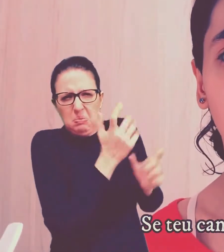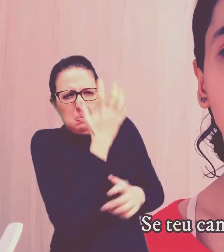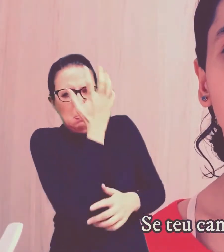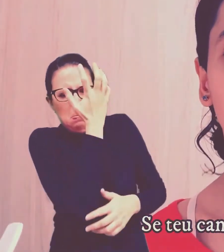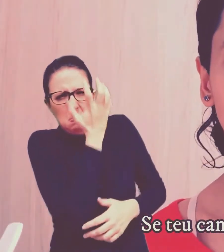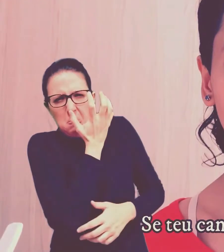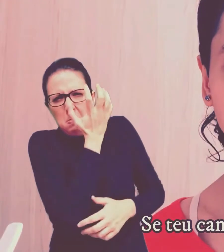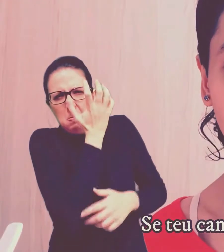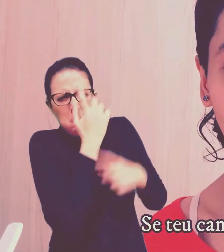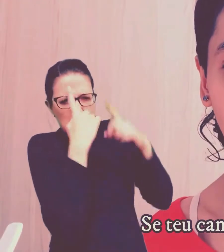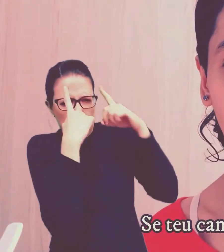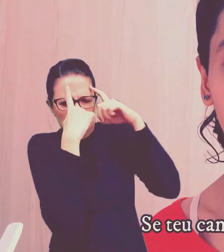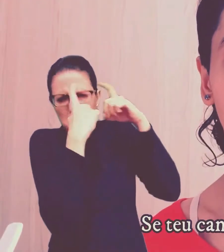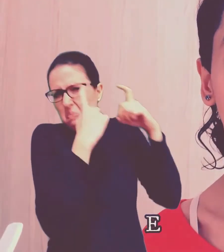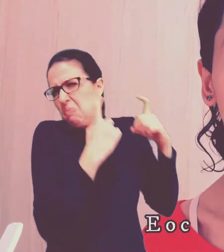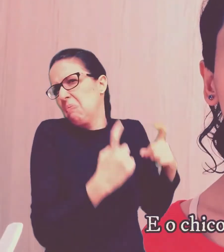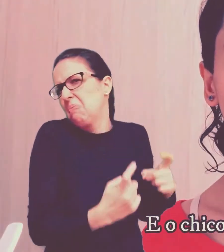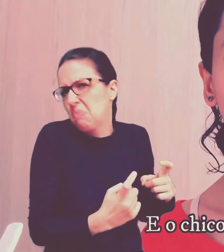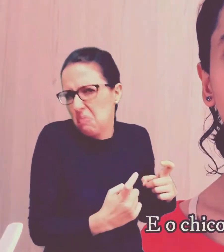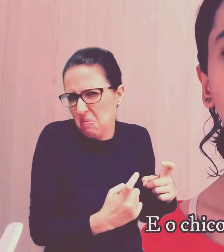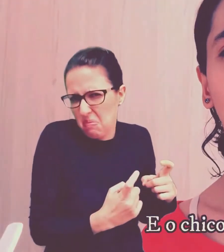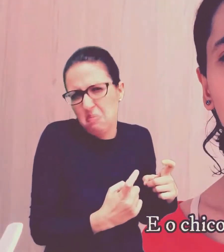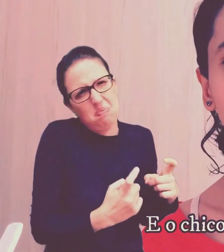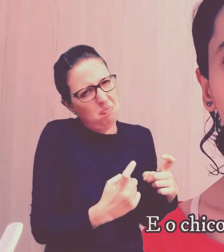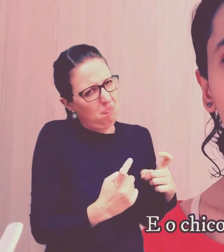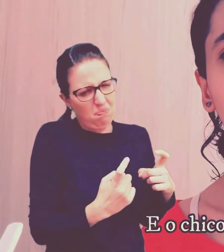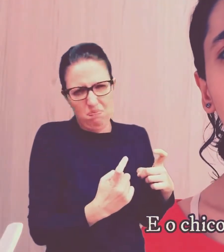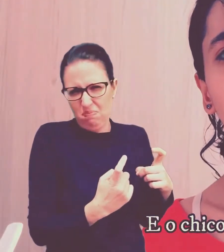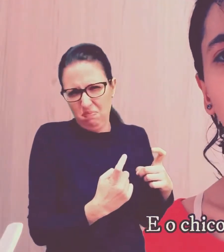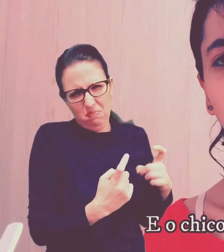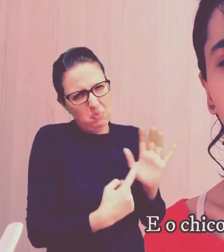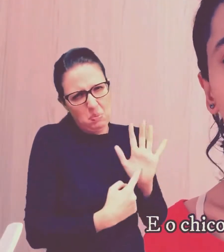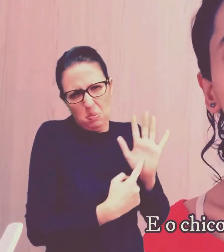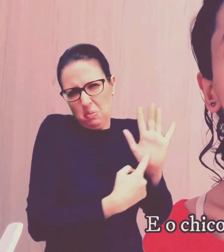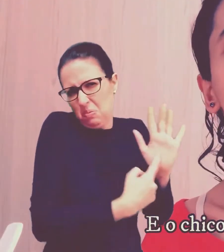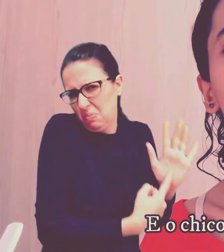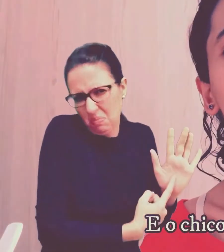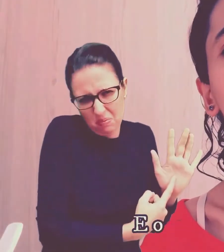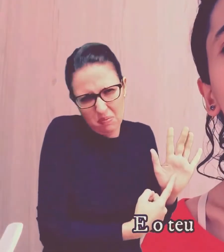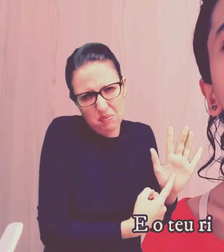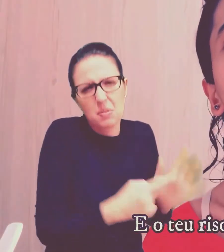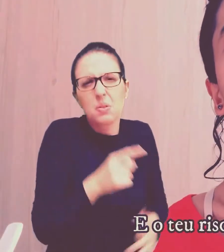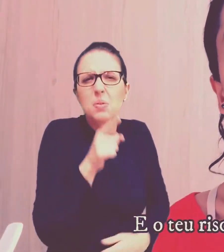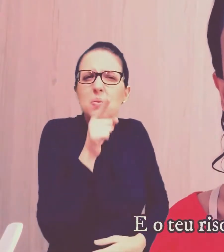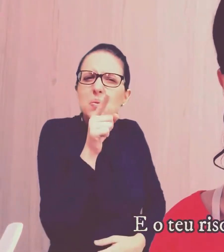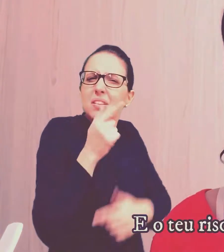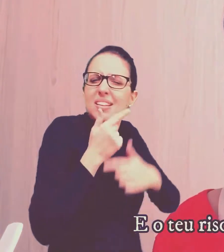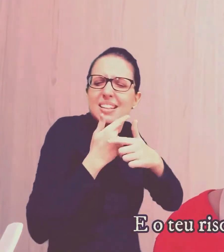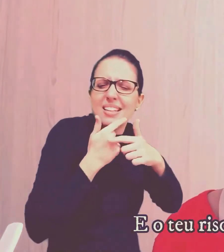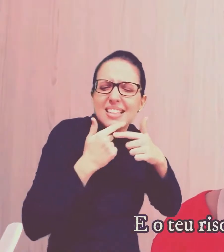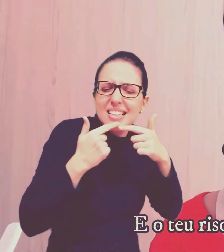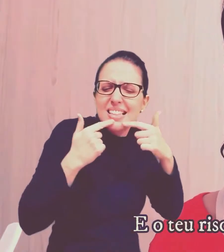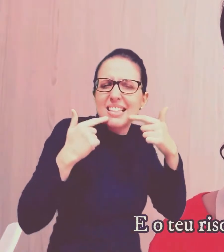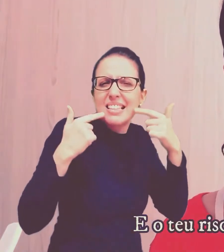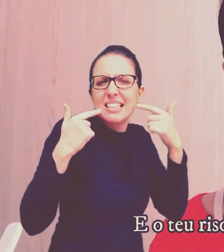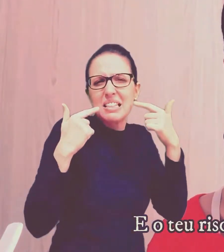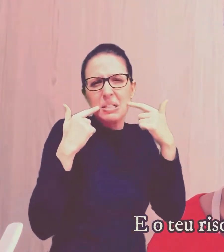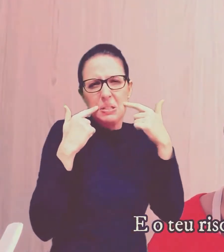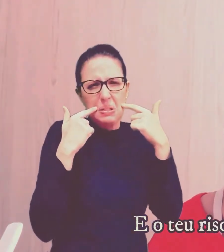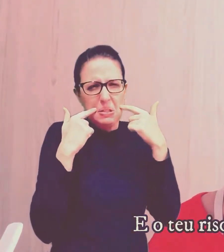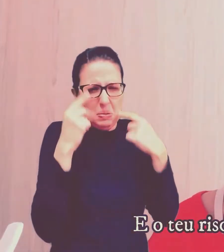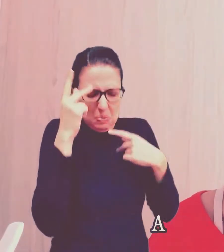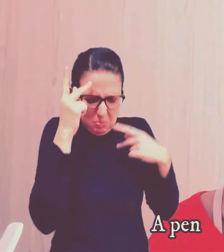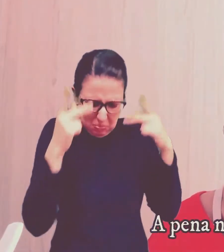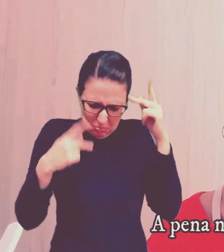cantar for filagão, e o esporte for teu amor, e teu riso